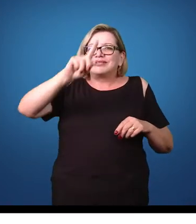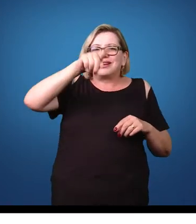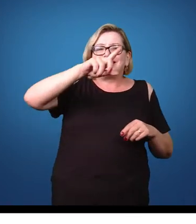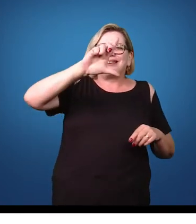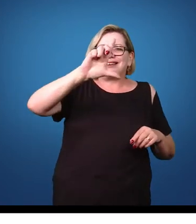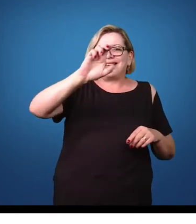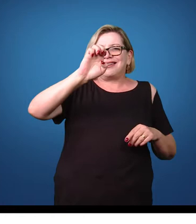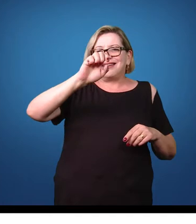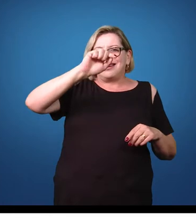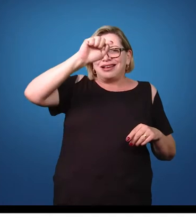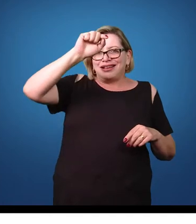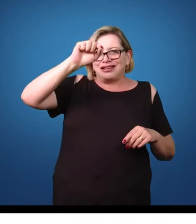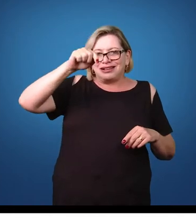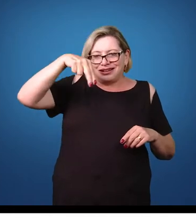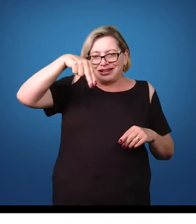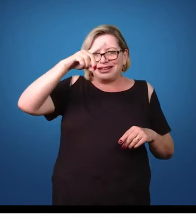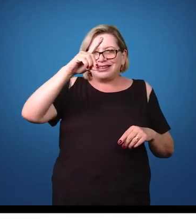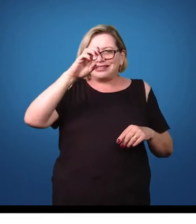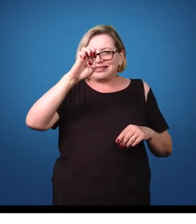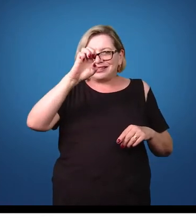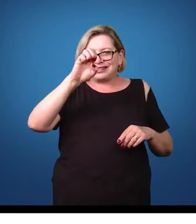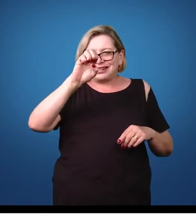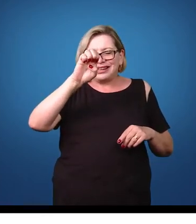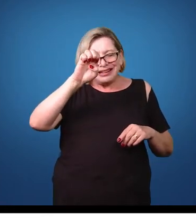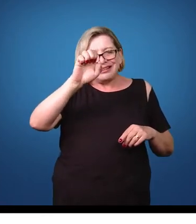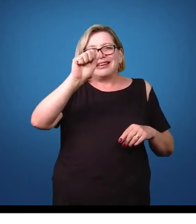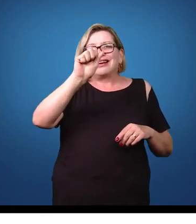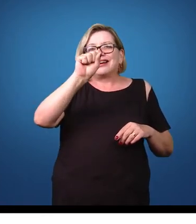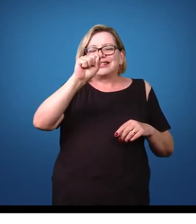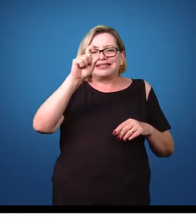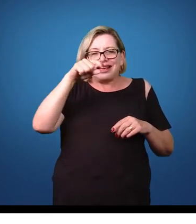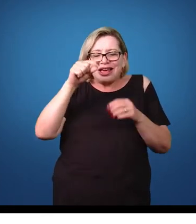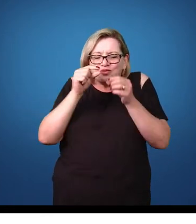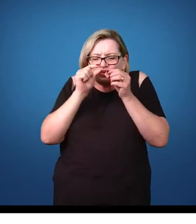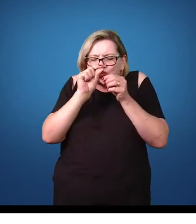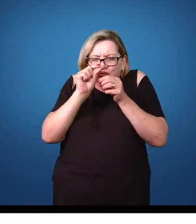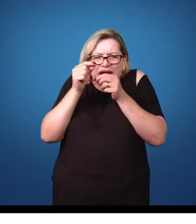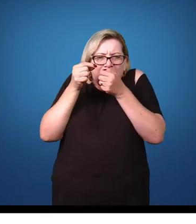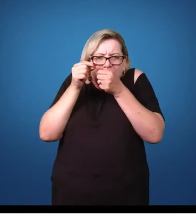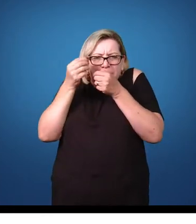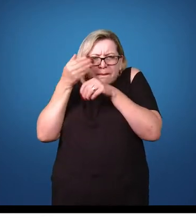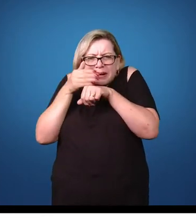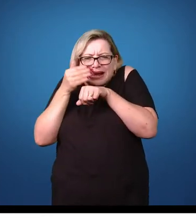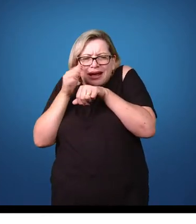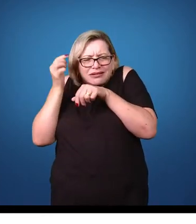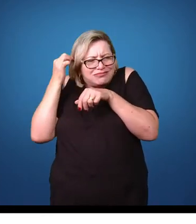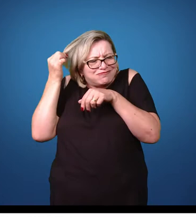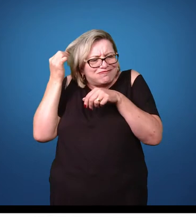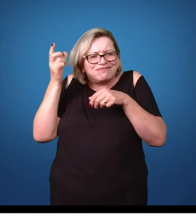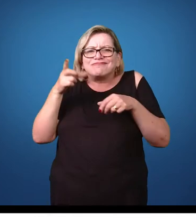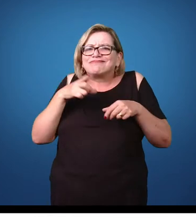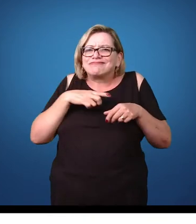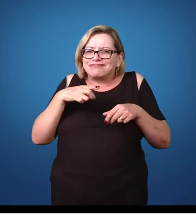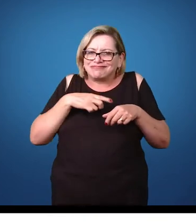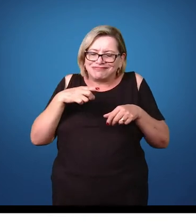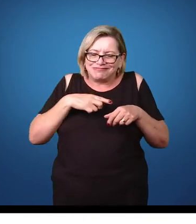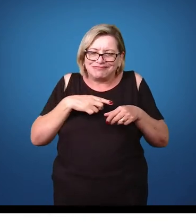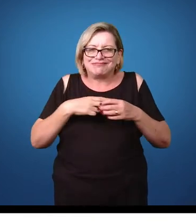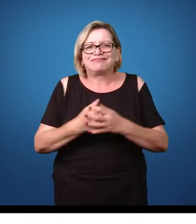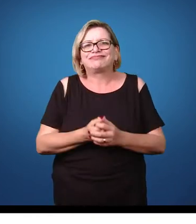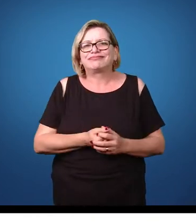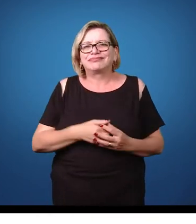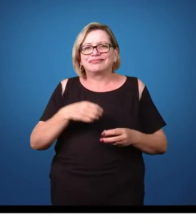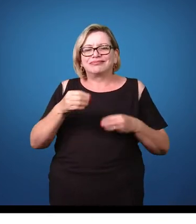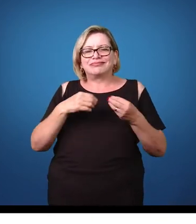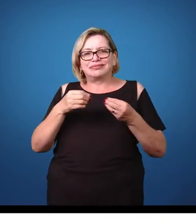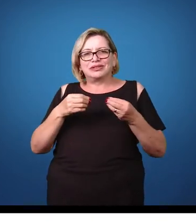lêndias. As lêndias são aqueles pontinhos brancos presentes no cabelo da pessoa que está infectada por esse